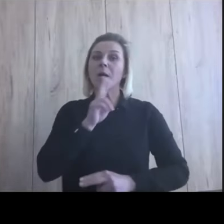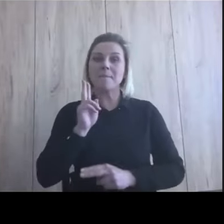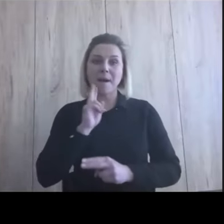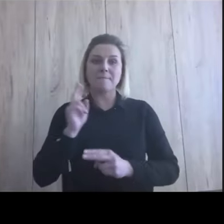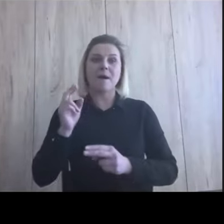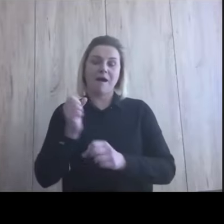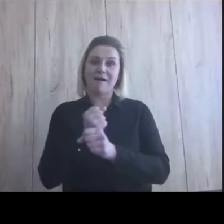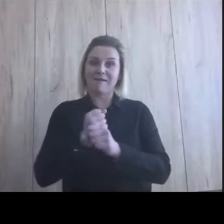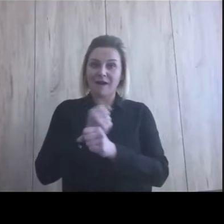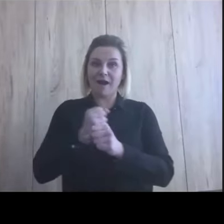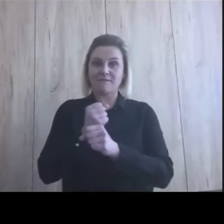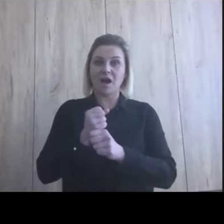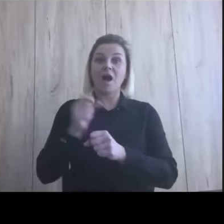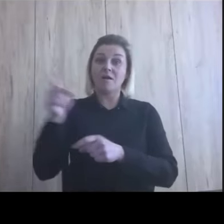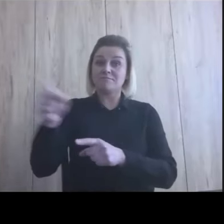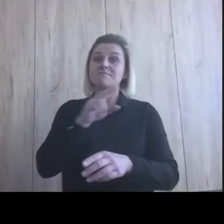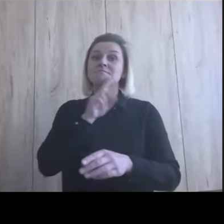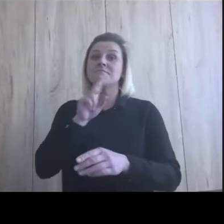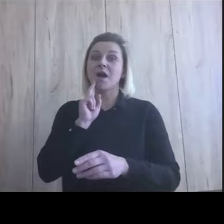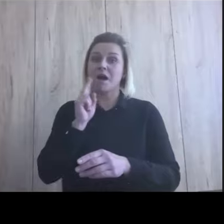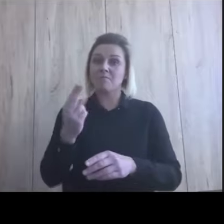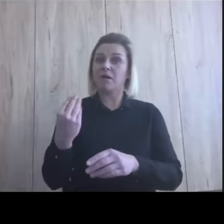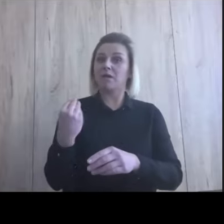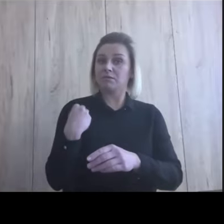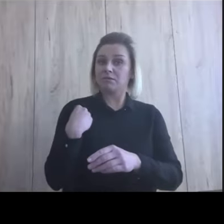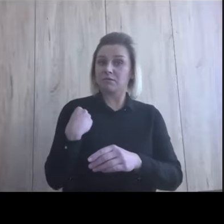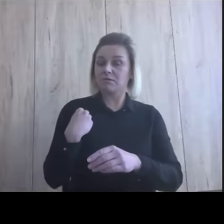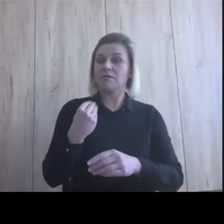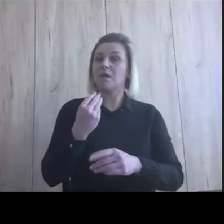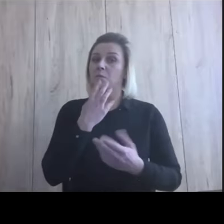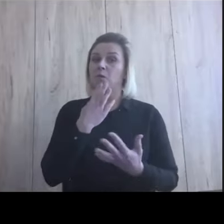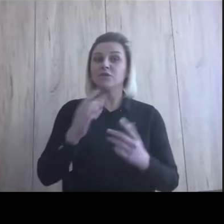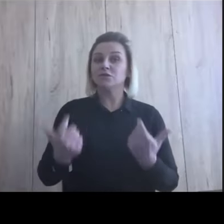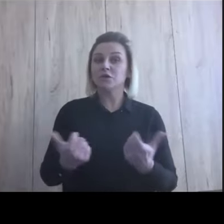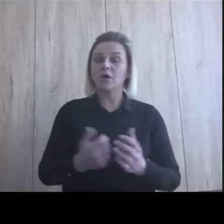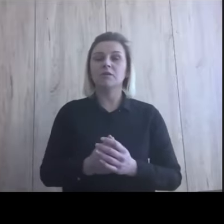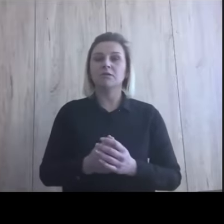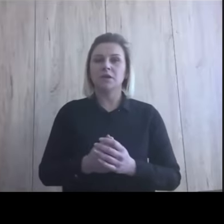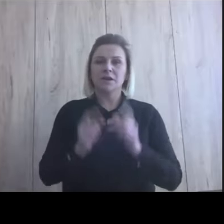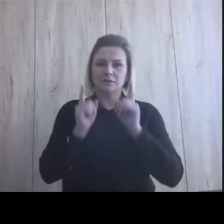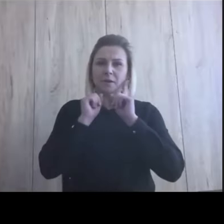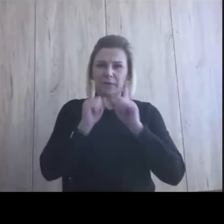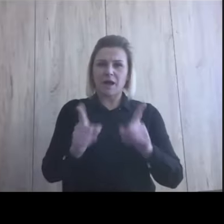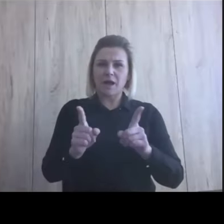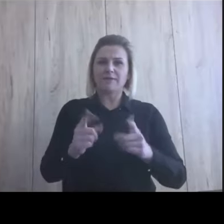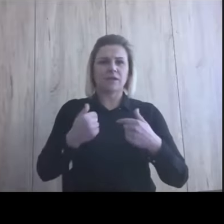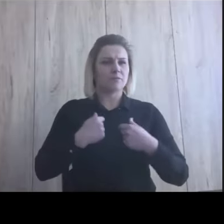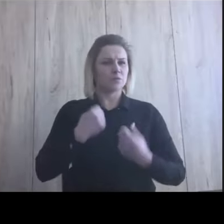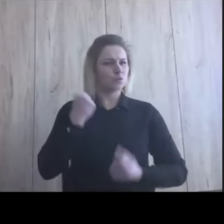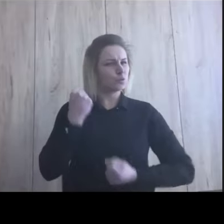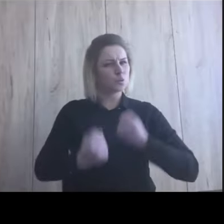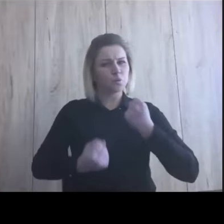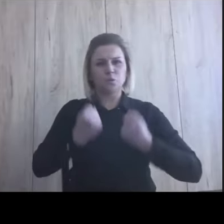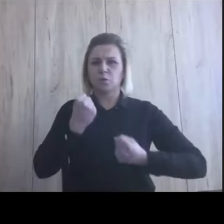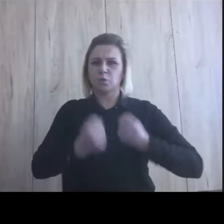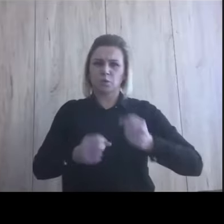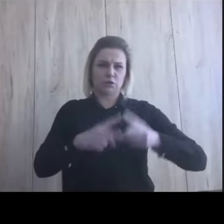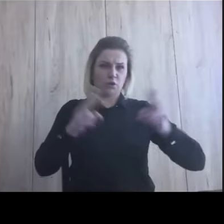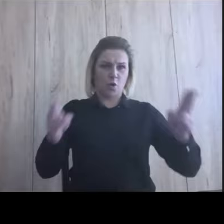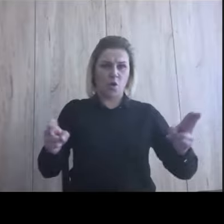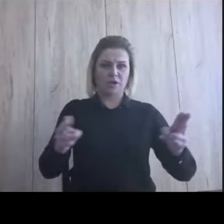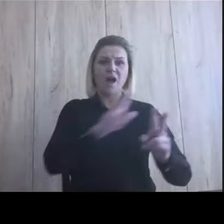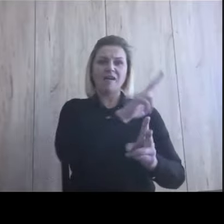powiedziała, wiesz co, Ulbier, tak naprawdę przeszłam przez bardzo trudny okres, ponieważ uważano mnie za